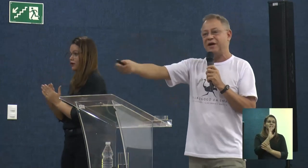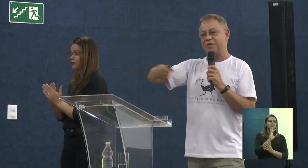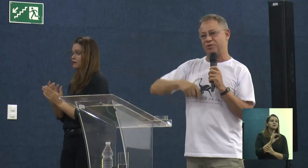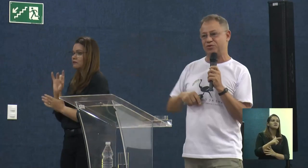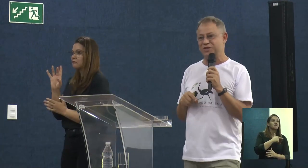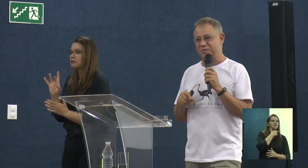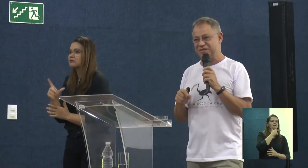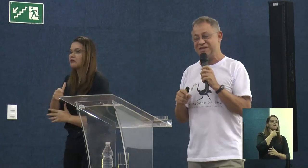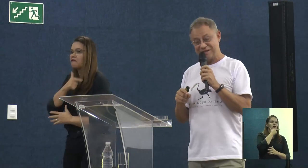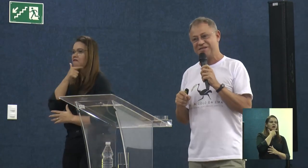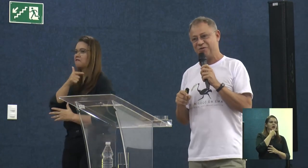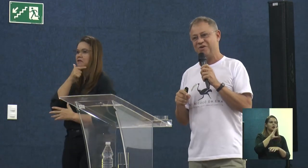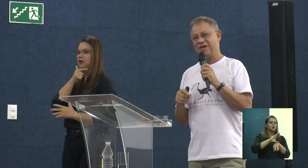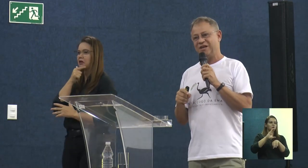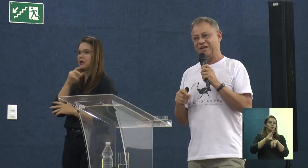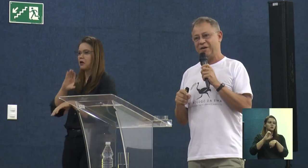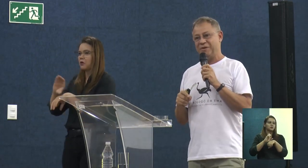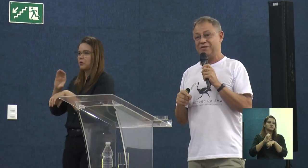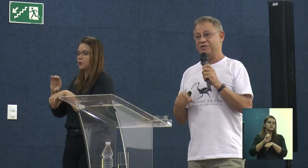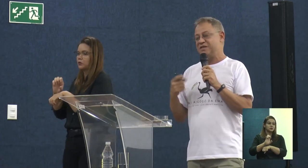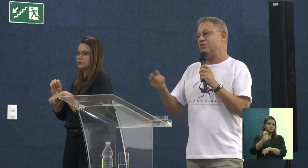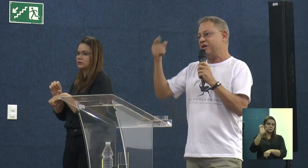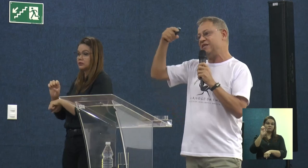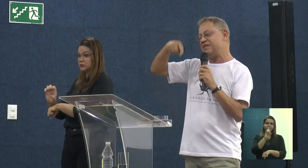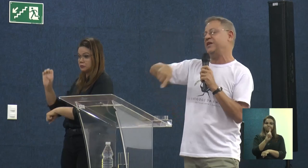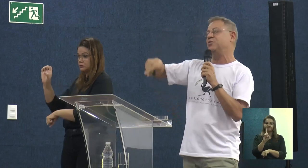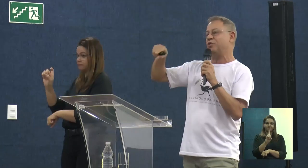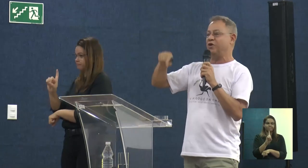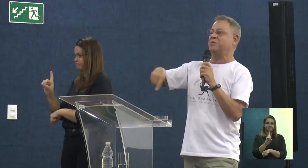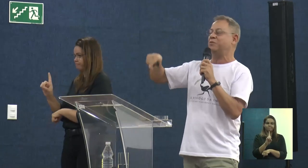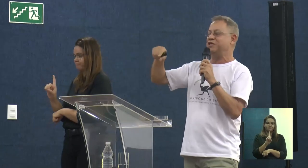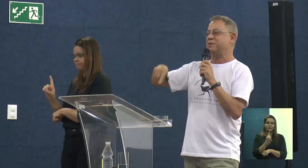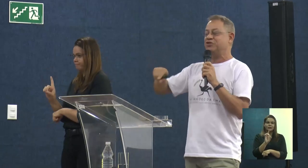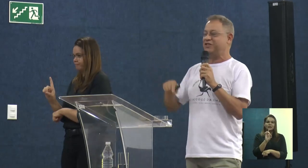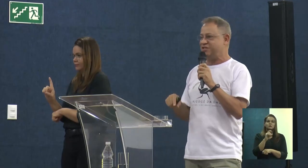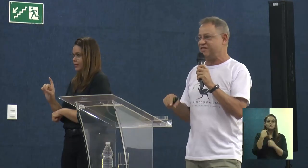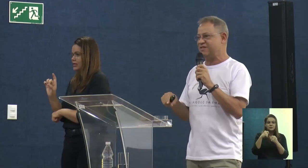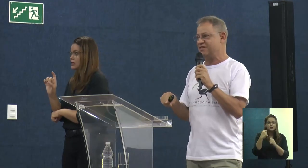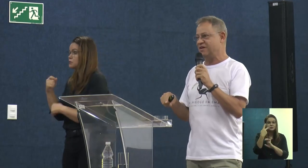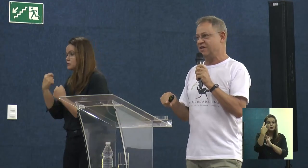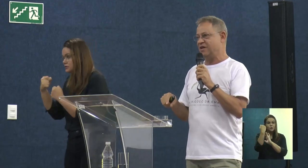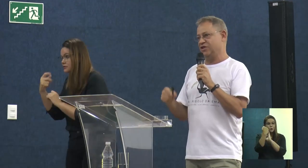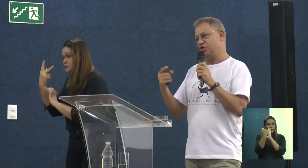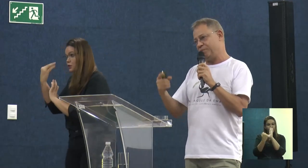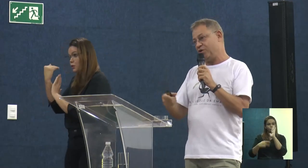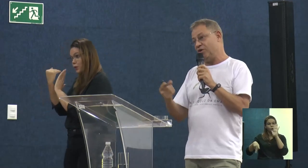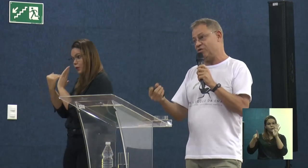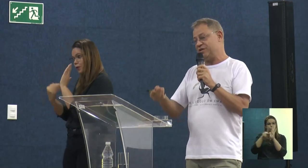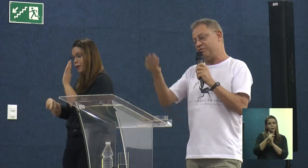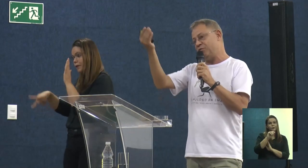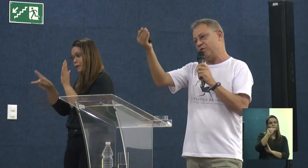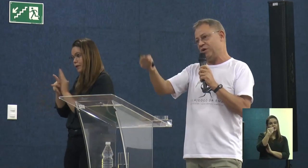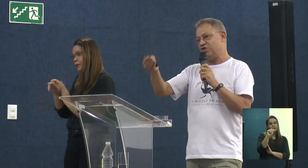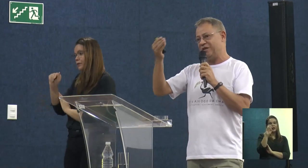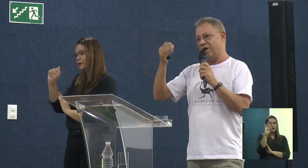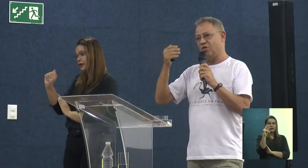oferecer vaga para o curso de especialização, mas é fazer com que eles criem um programa municipal de ATIS. A gente pegou, inclusive, um edital